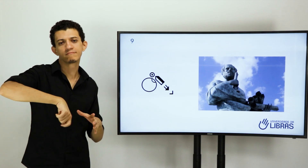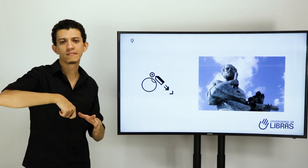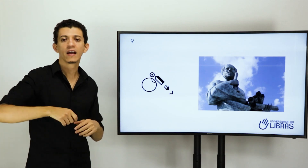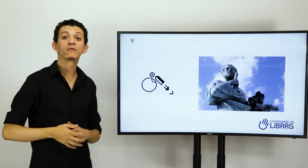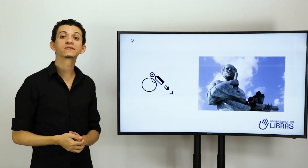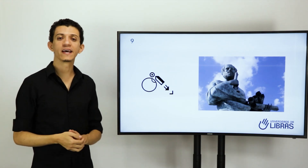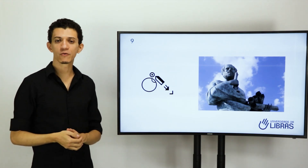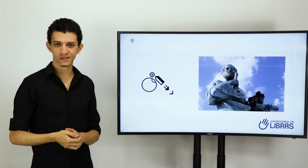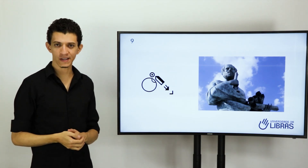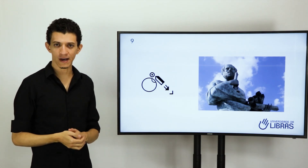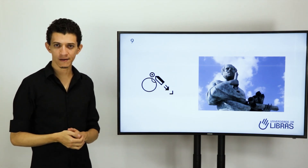Eu sei cozinhar.